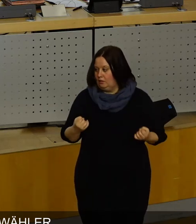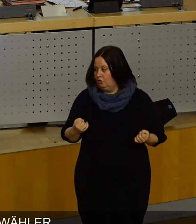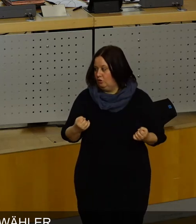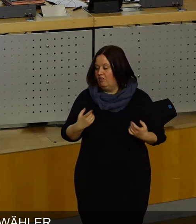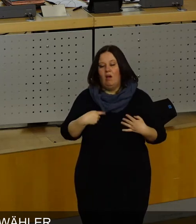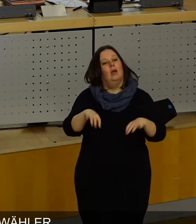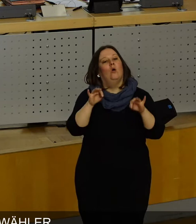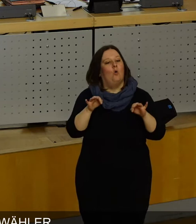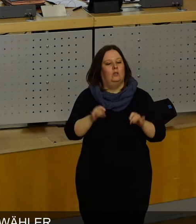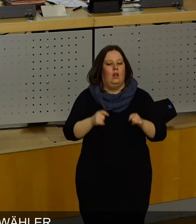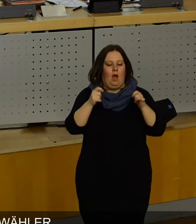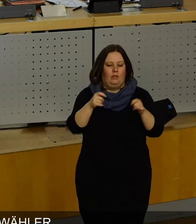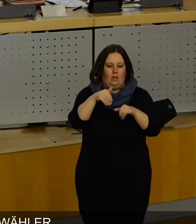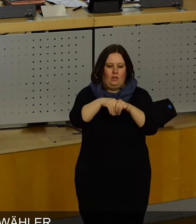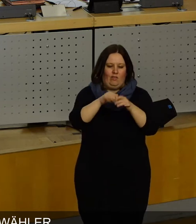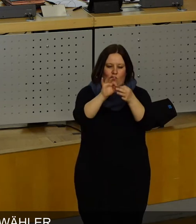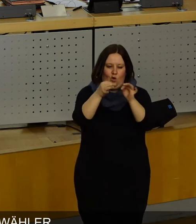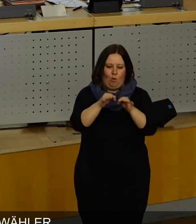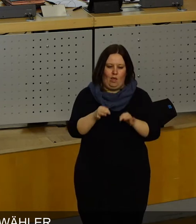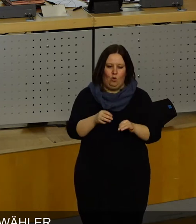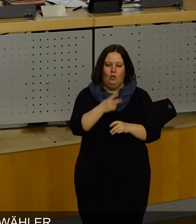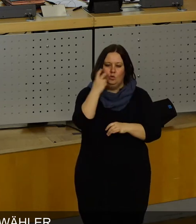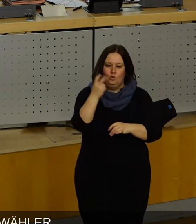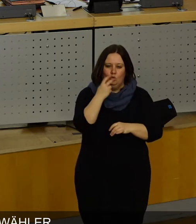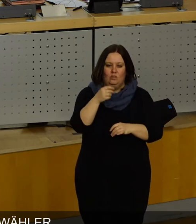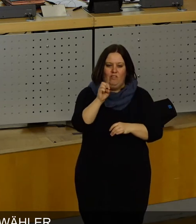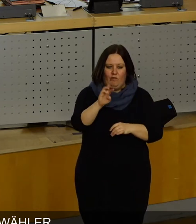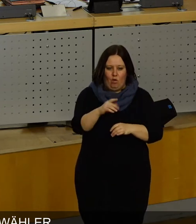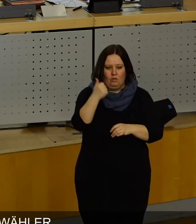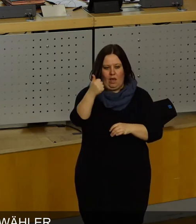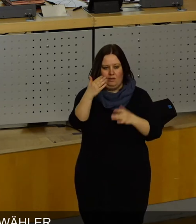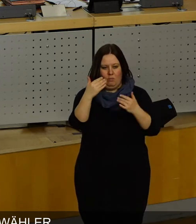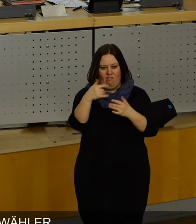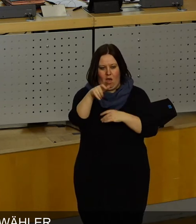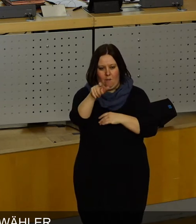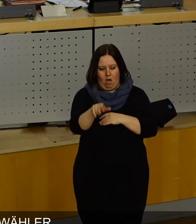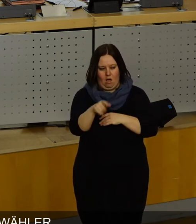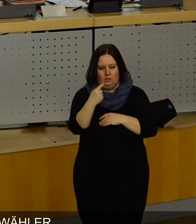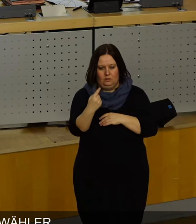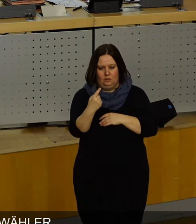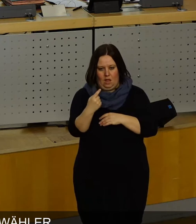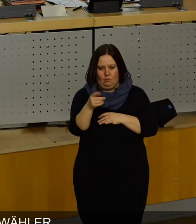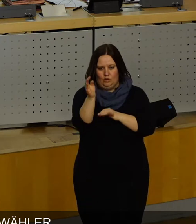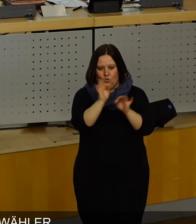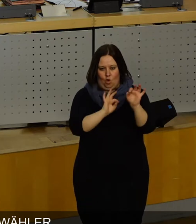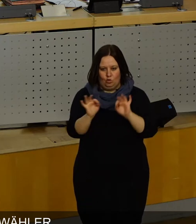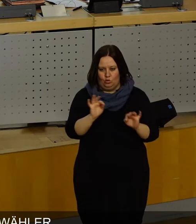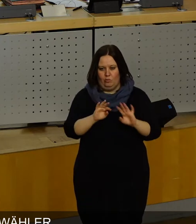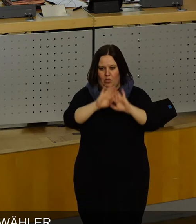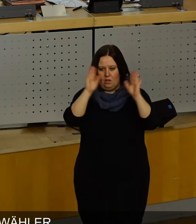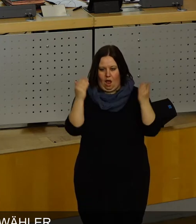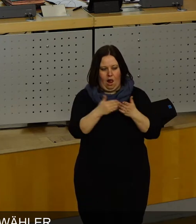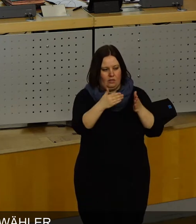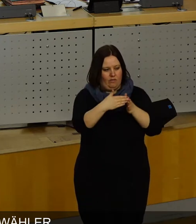der Originalantrag enthält die Formulierung, gesucht wird ein Bewerber, der konstruktiv mit allen